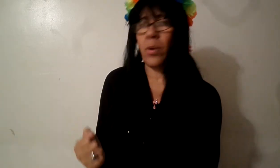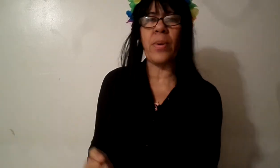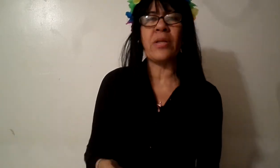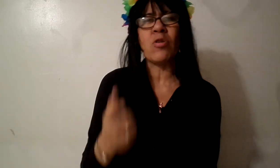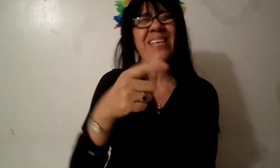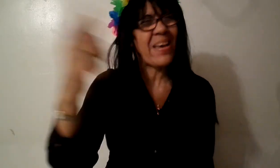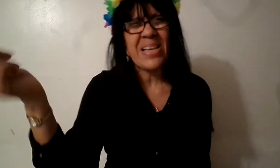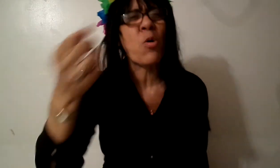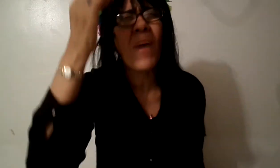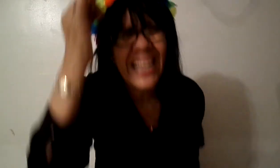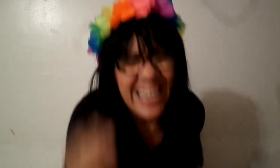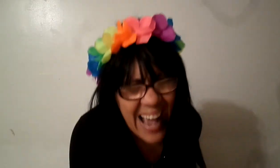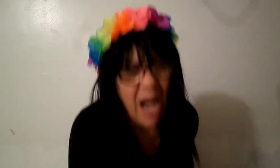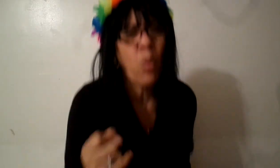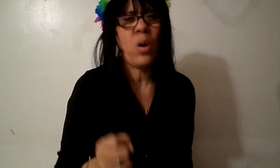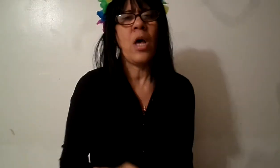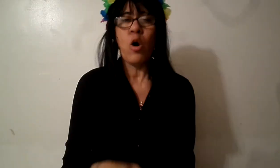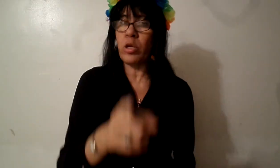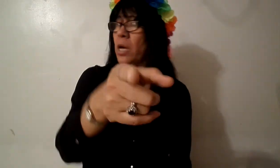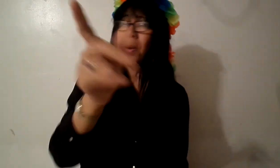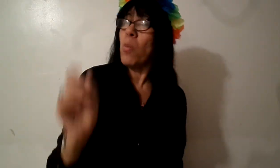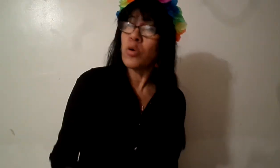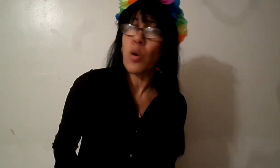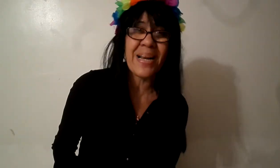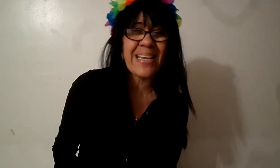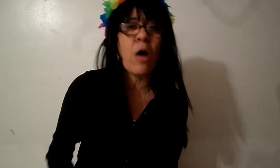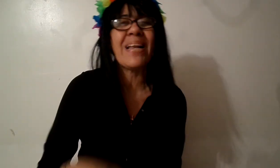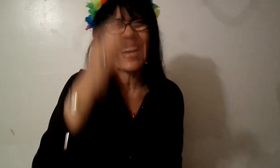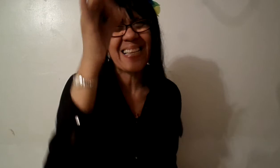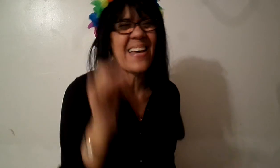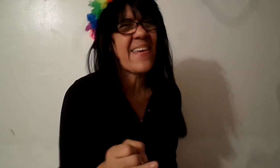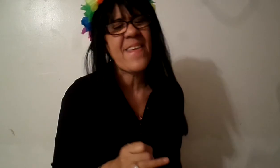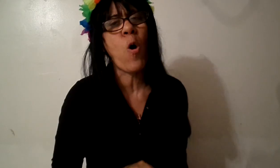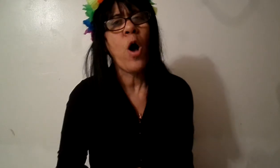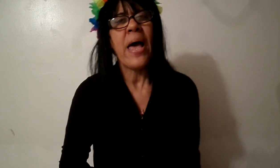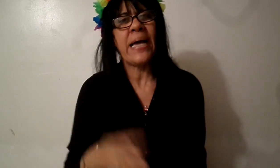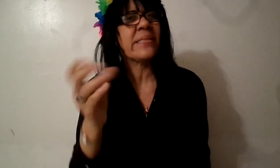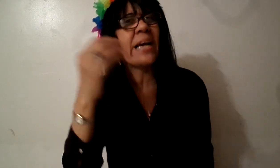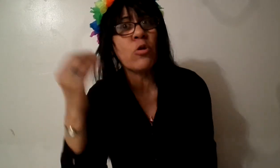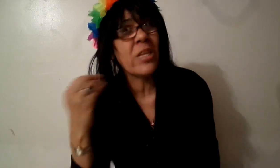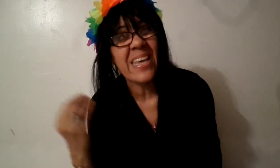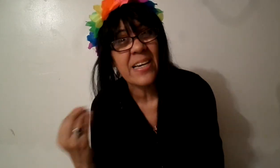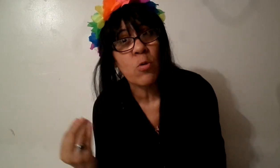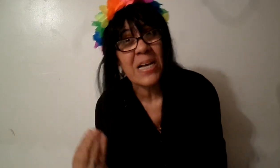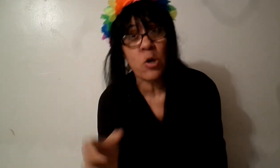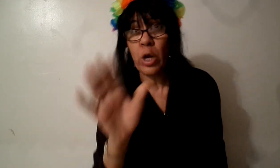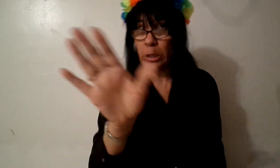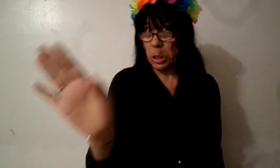entonces quería ser un malcriado hoy día vemos muchos malcriados en la casa de Dios gente que no tienen educación que tienen en la